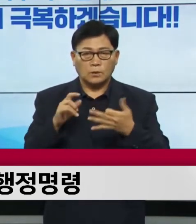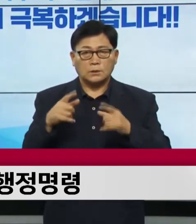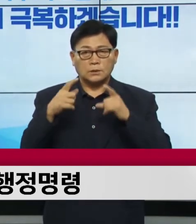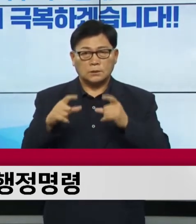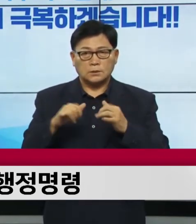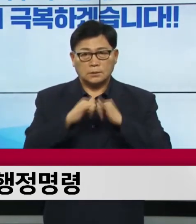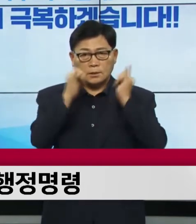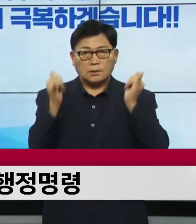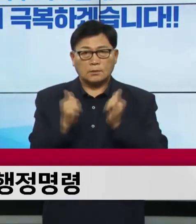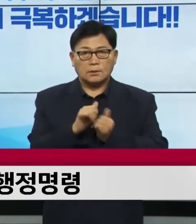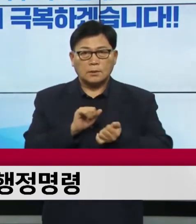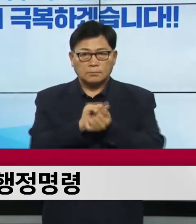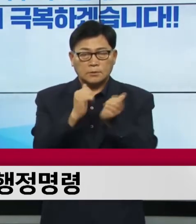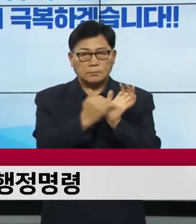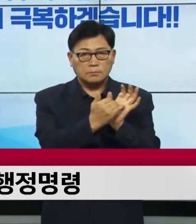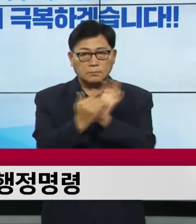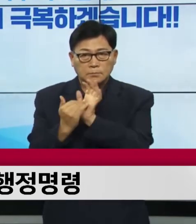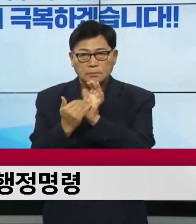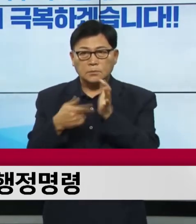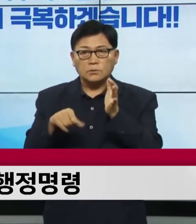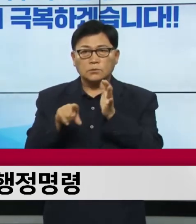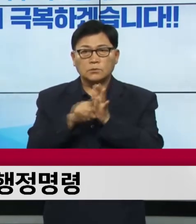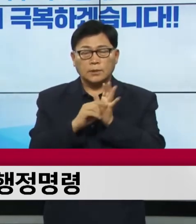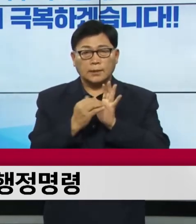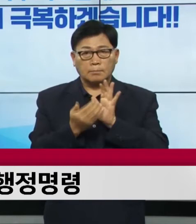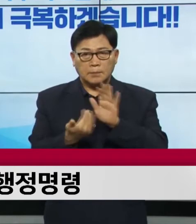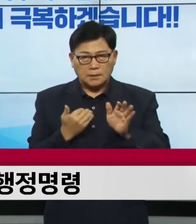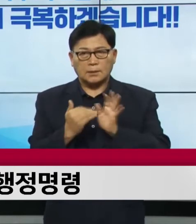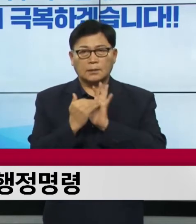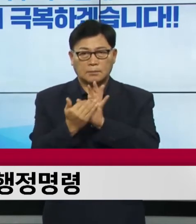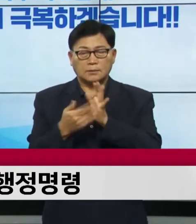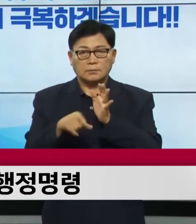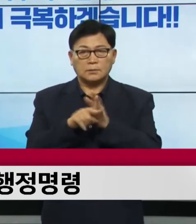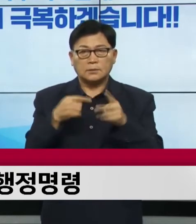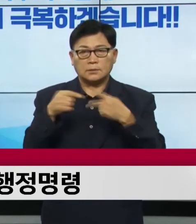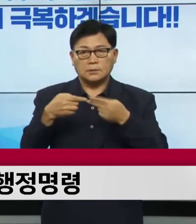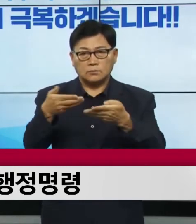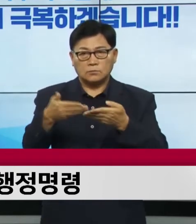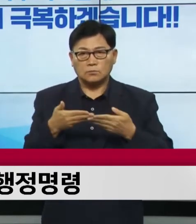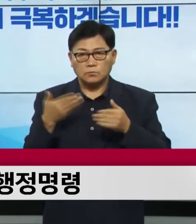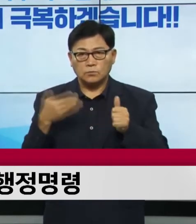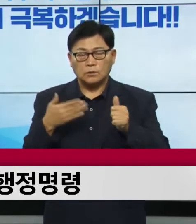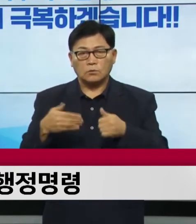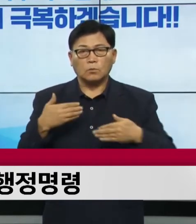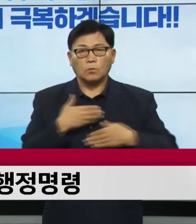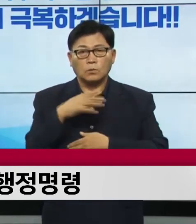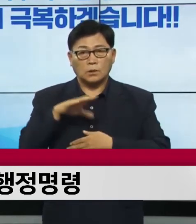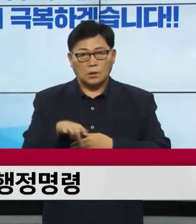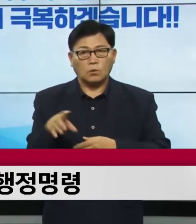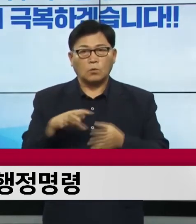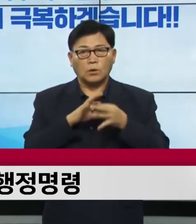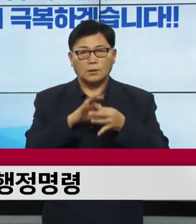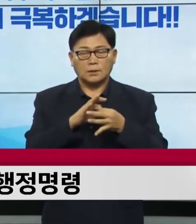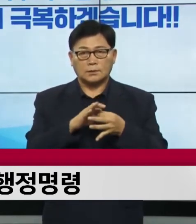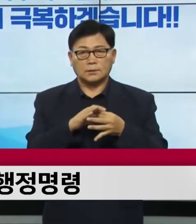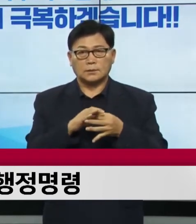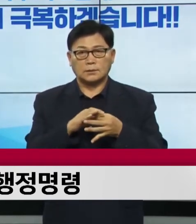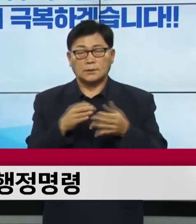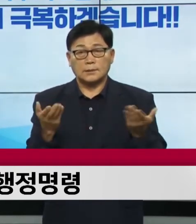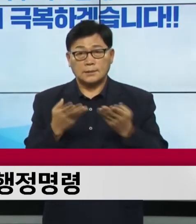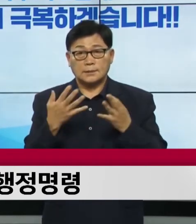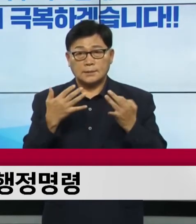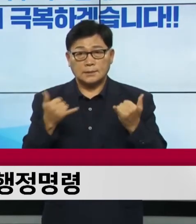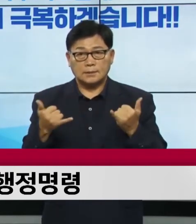지역사회 감염을 막기 위한 예방조치임을 양해하여 주시고 모욕장 관련 업에 종사하시는